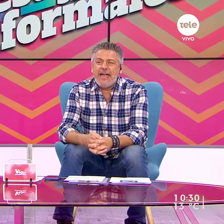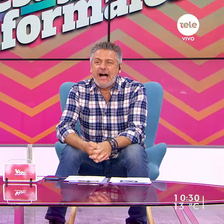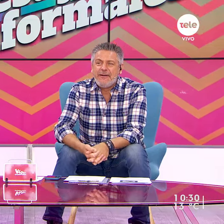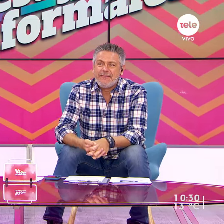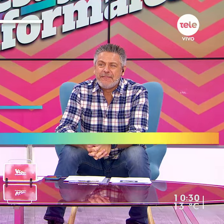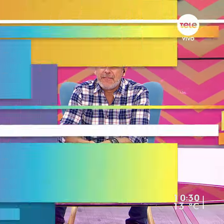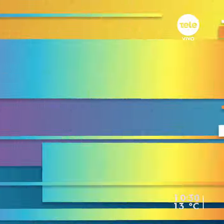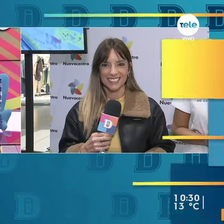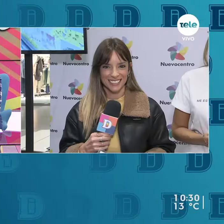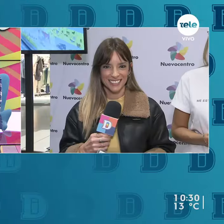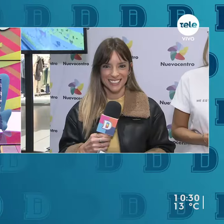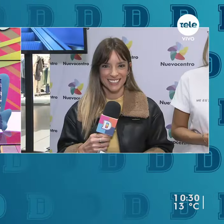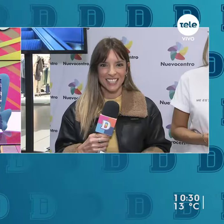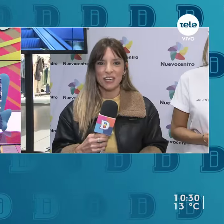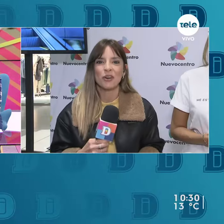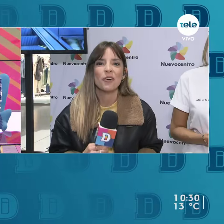¡Hola, Nadia!